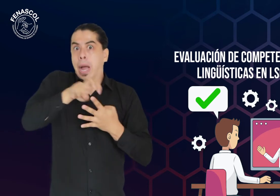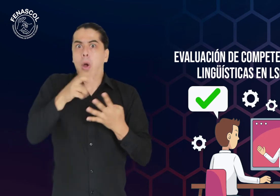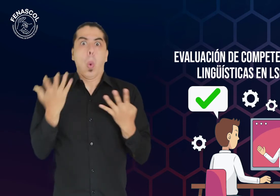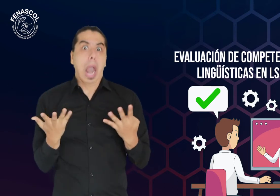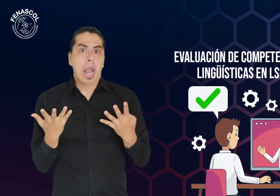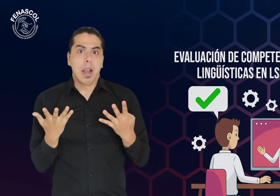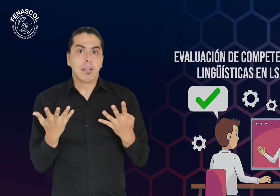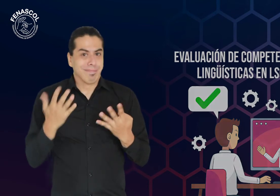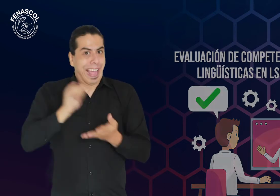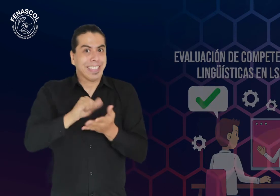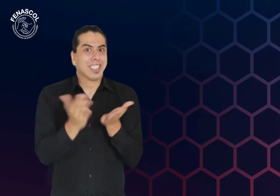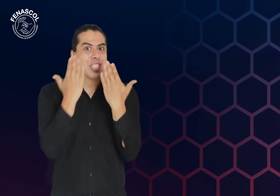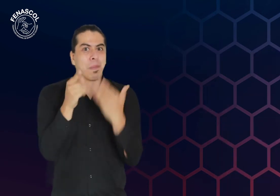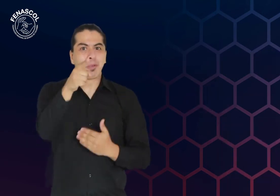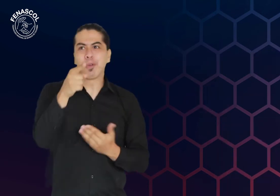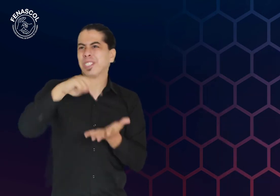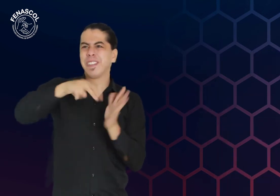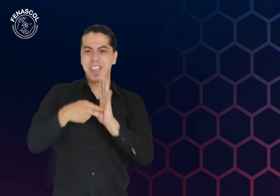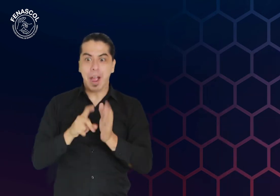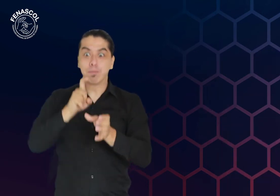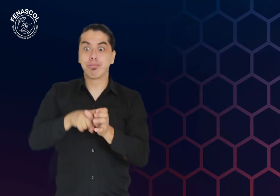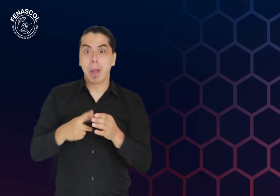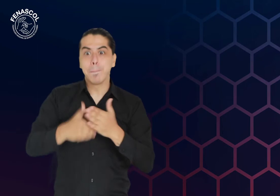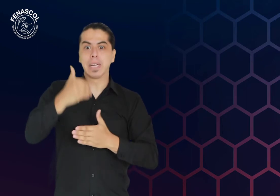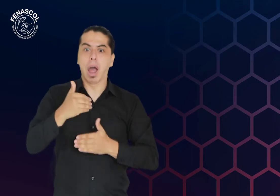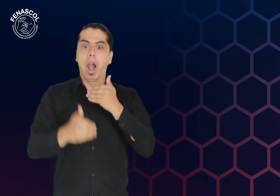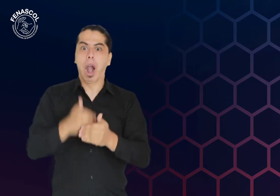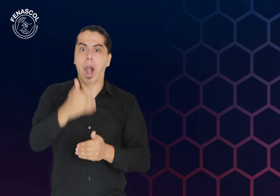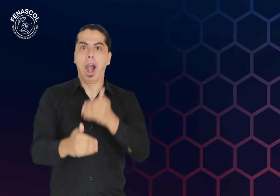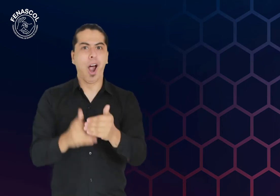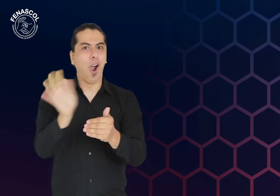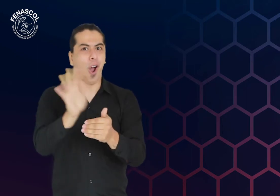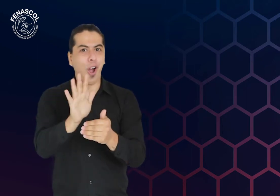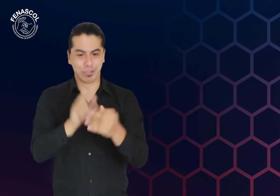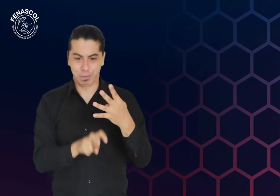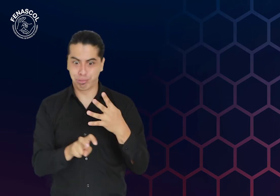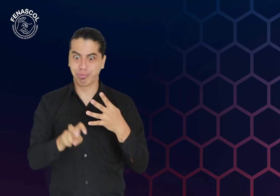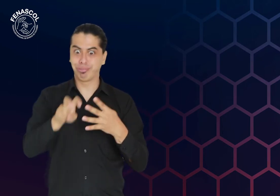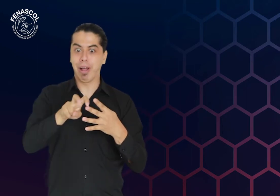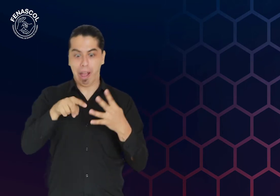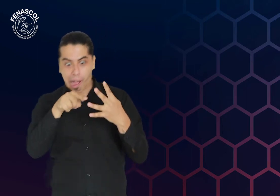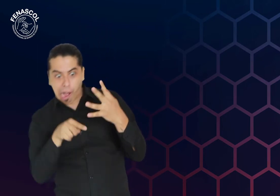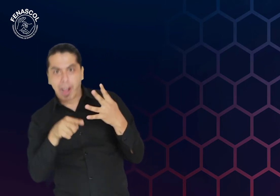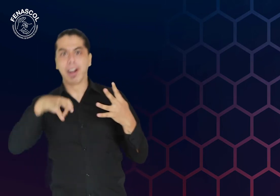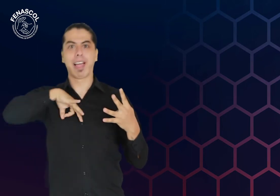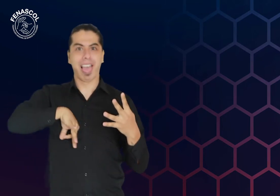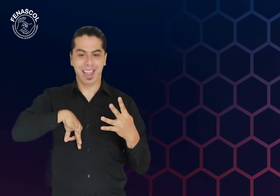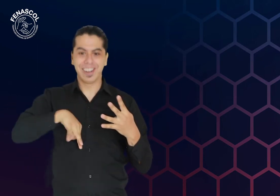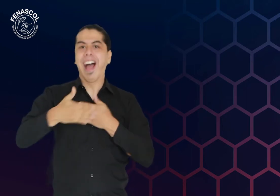Y si te ubicas en un curso superior, no debes pagar los cursos anteriores y la inversión la revisas